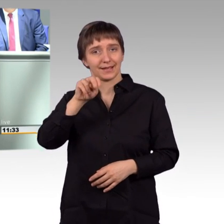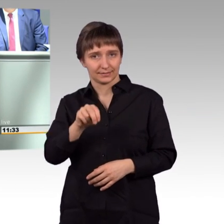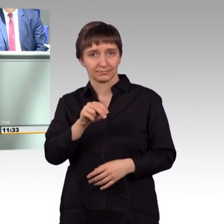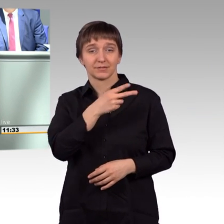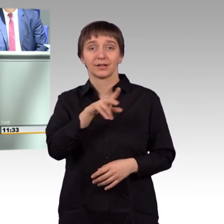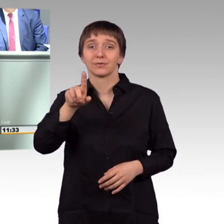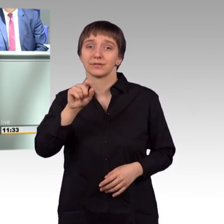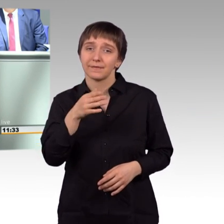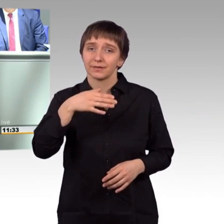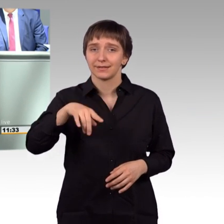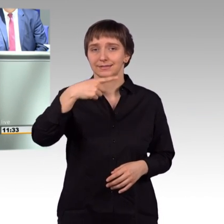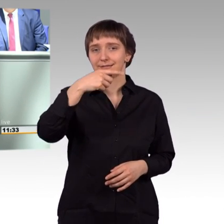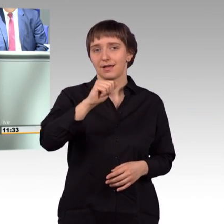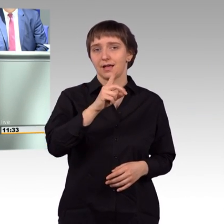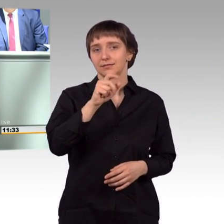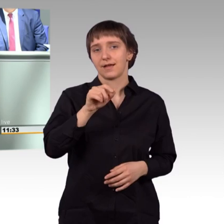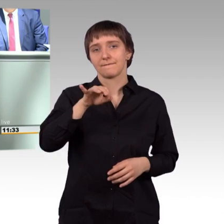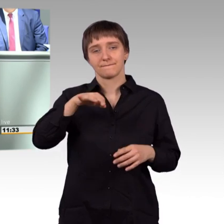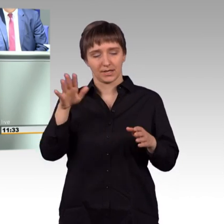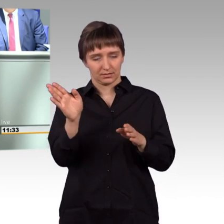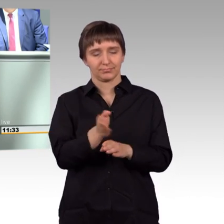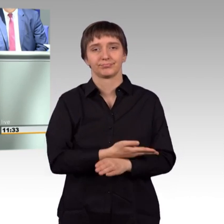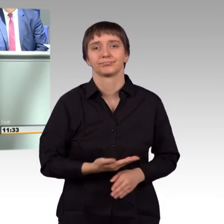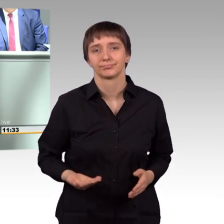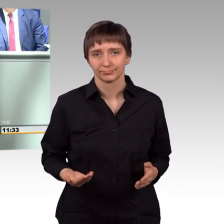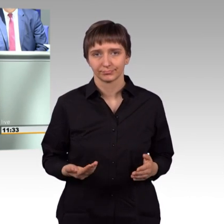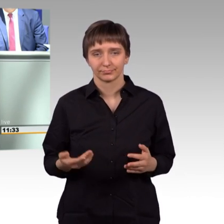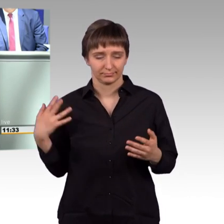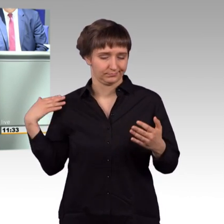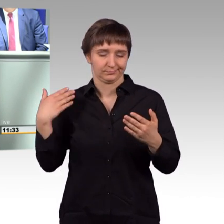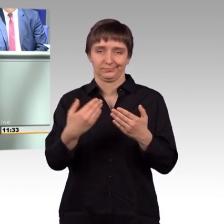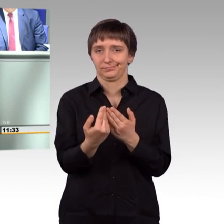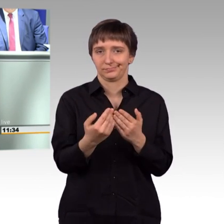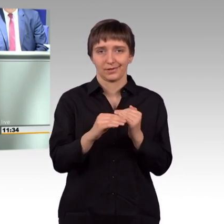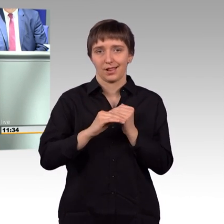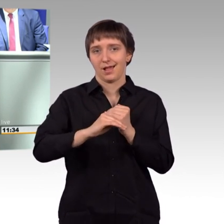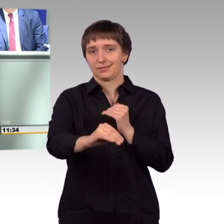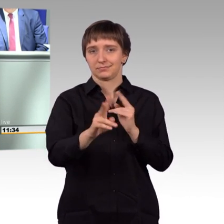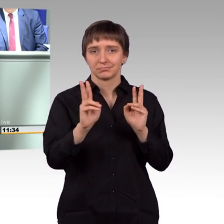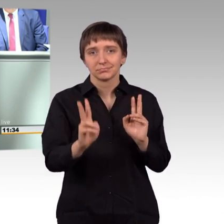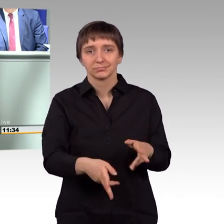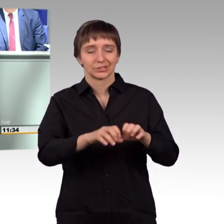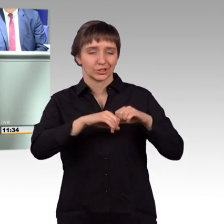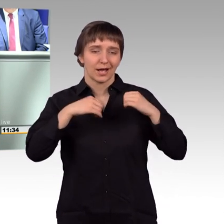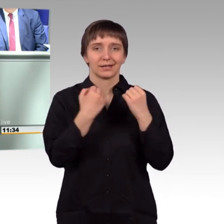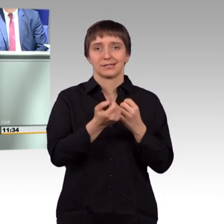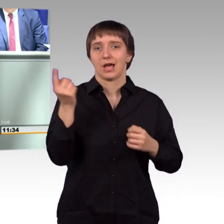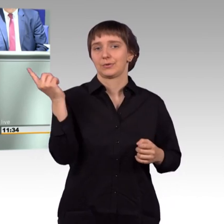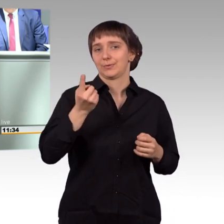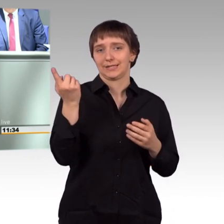und seitdem ist das Land weitgehend ohne staatliche Autorität. Derzeit